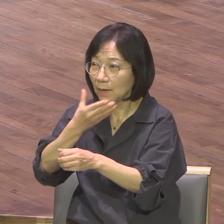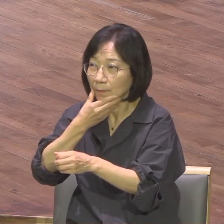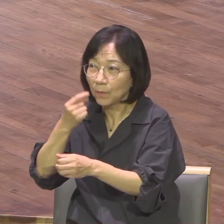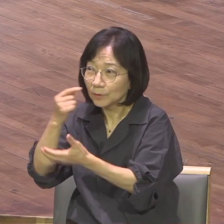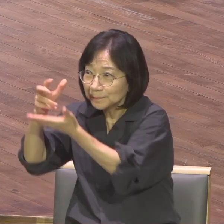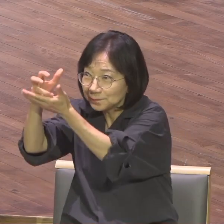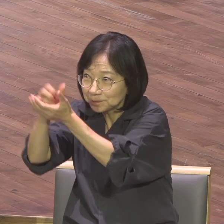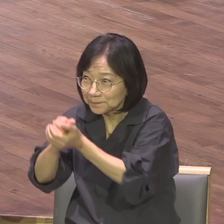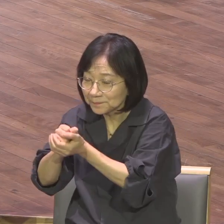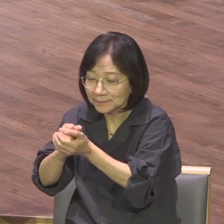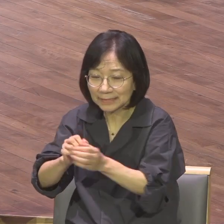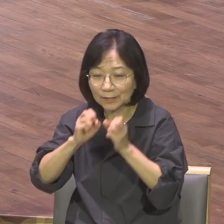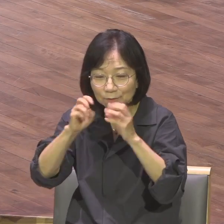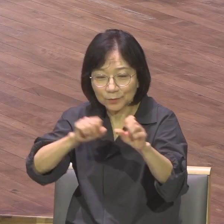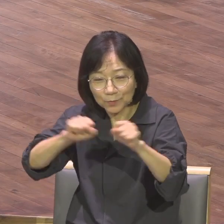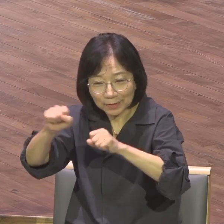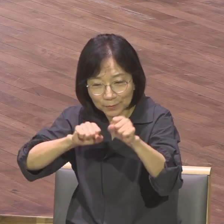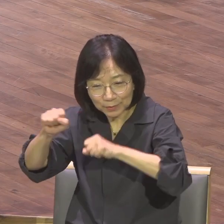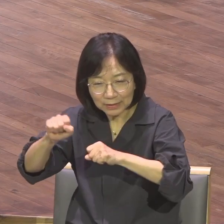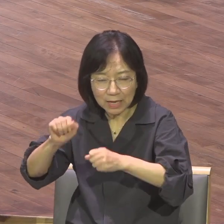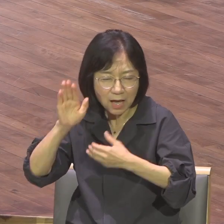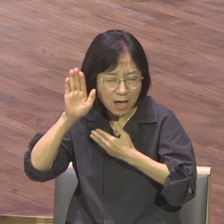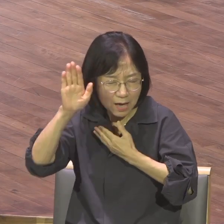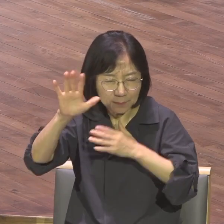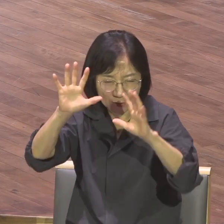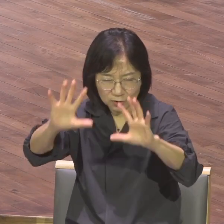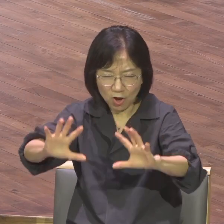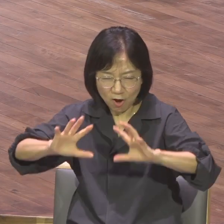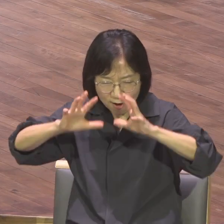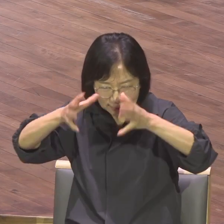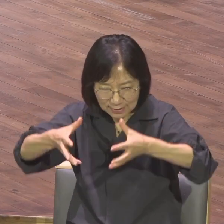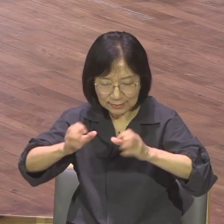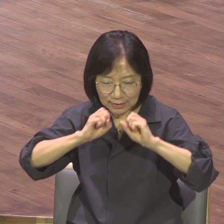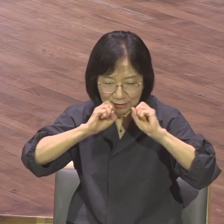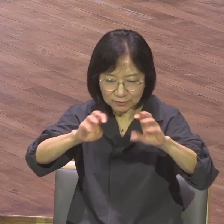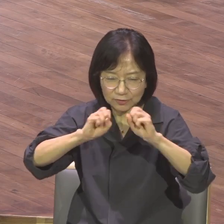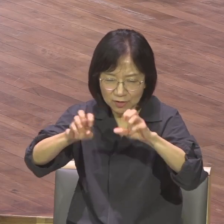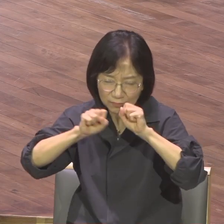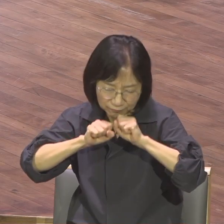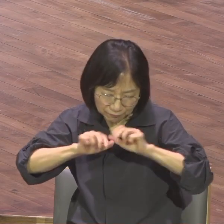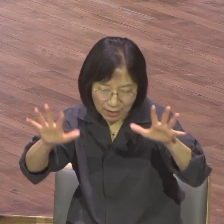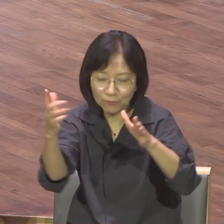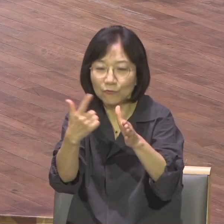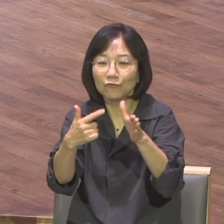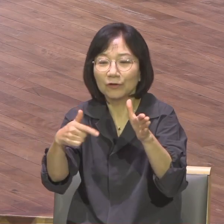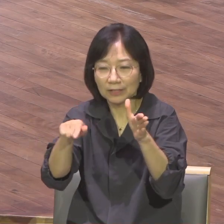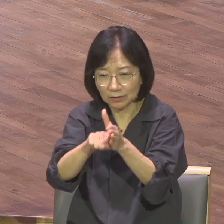세대 그리고 2, 3, 7까지 전달되기 위해서는 저와 여러분들이 반드시 현장을 회복해야 됩니다